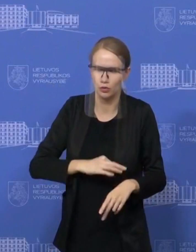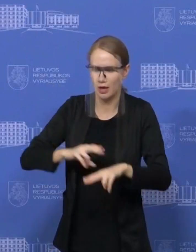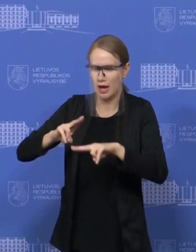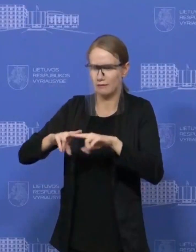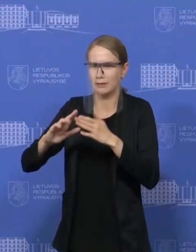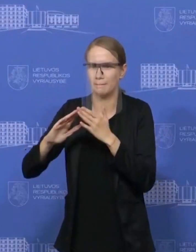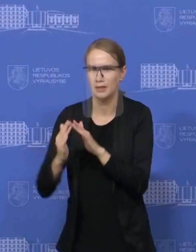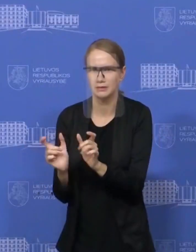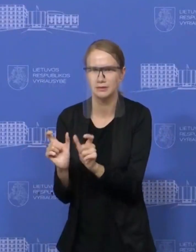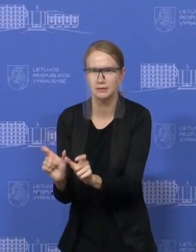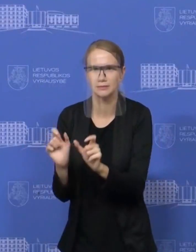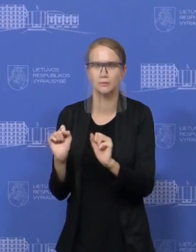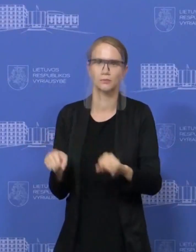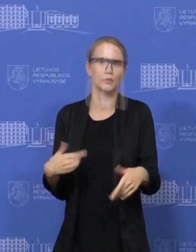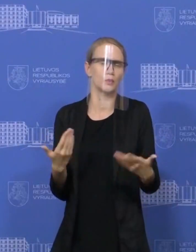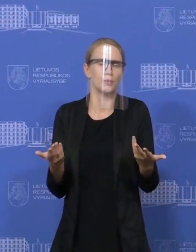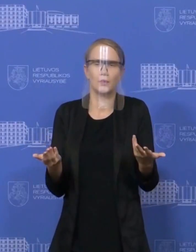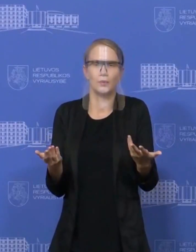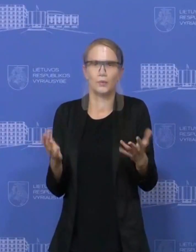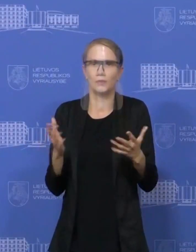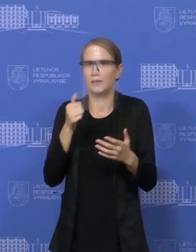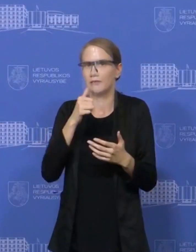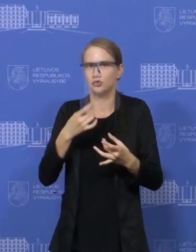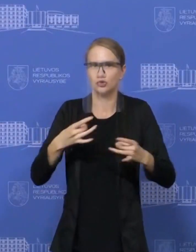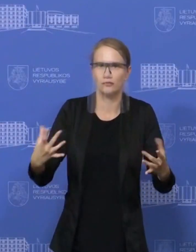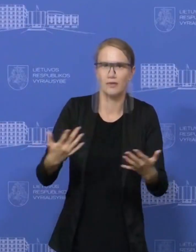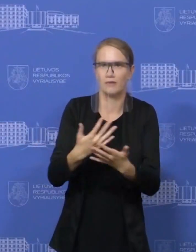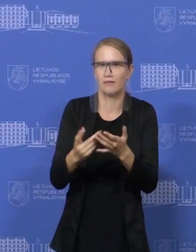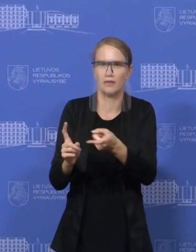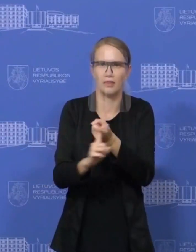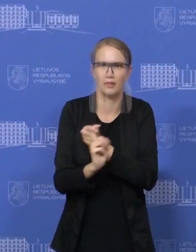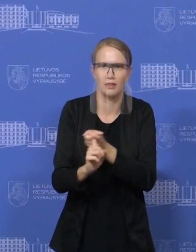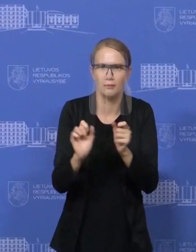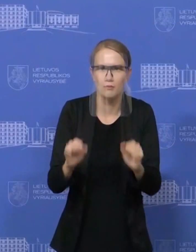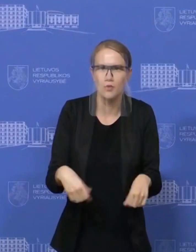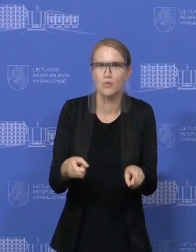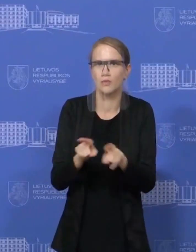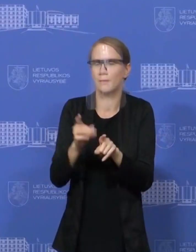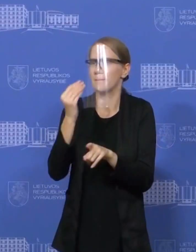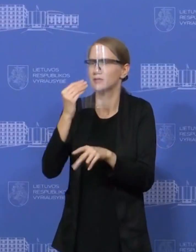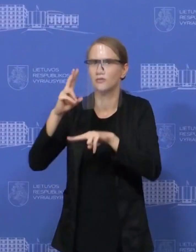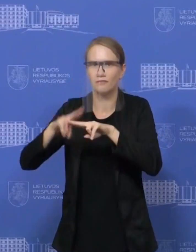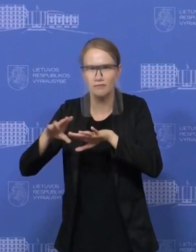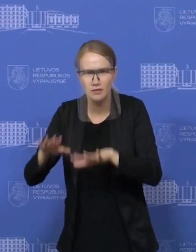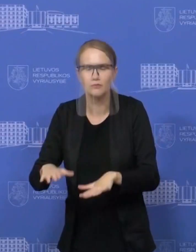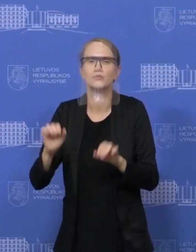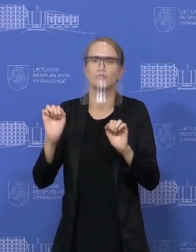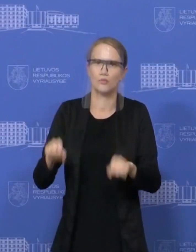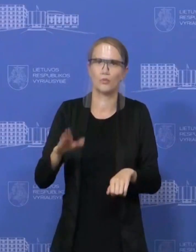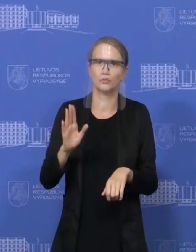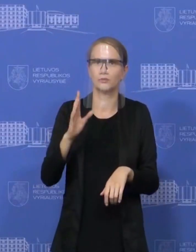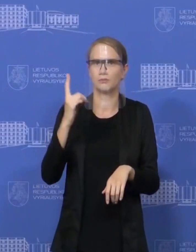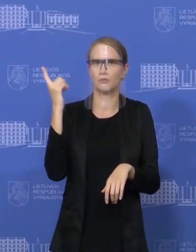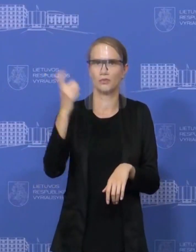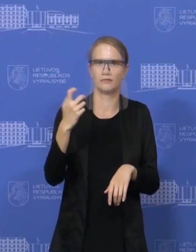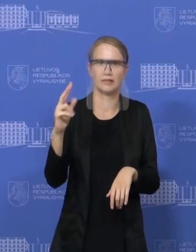ir tokia atvejai yra tam tikrų ribojimų susijusių su masiniais renginiais, su viešo maitinimo įstaigomis ir visa kita. Tai kol kas